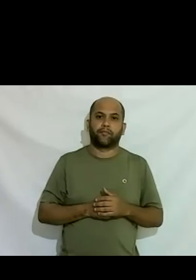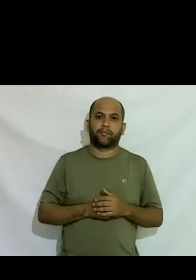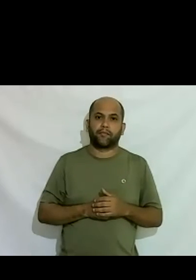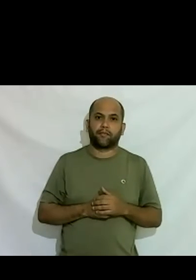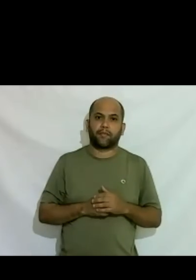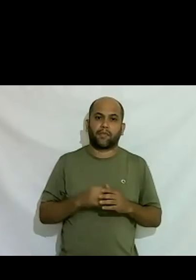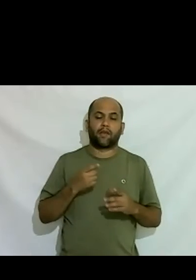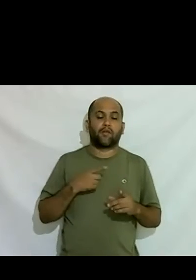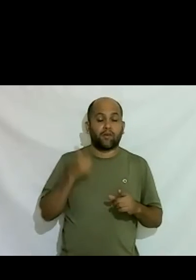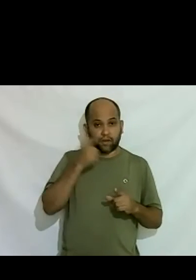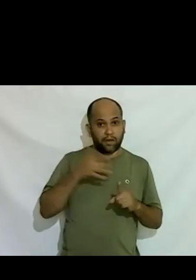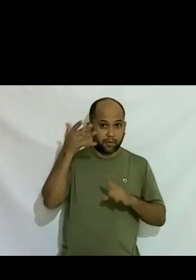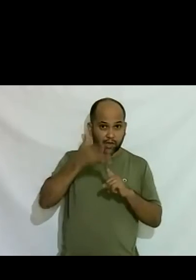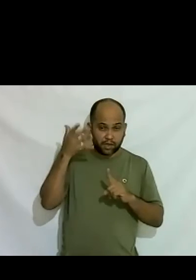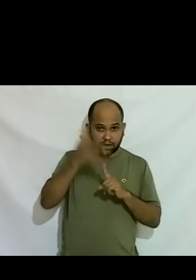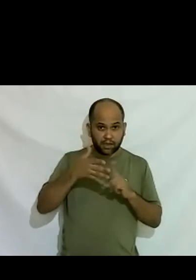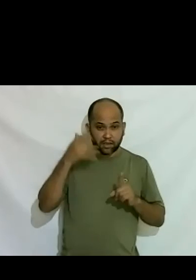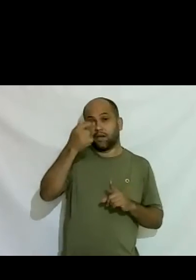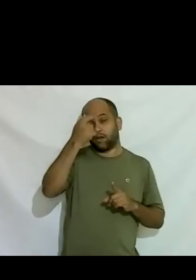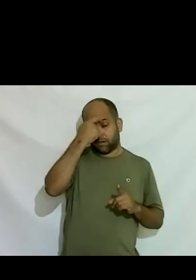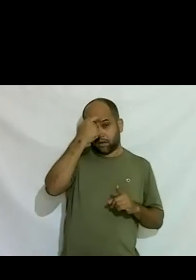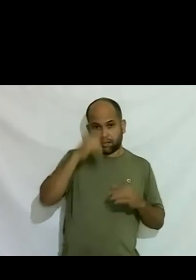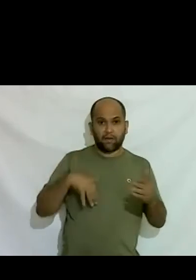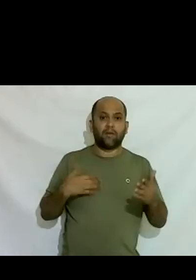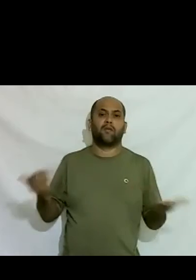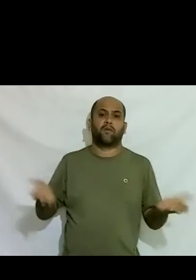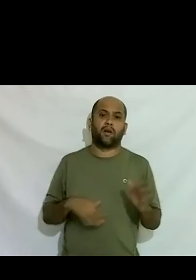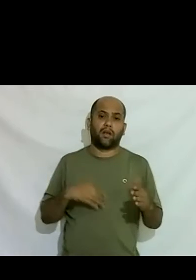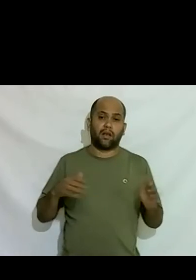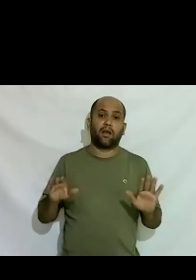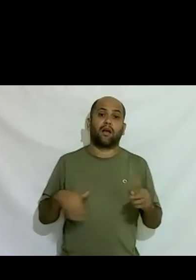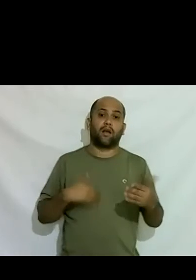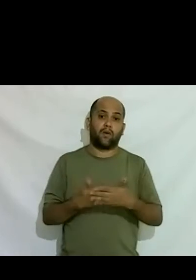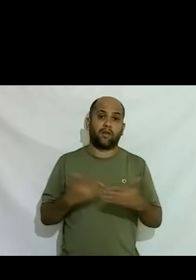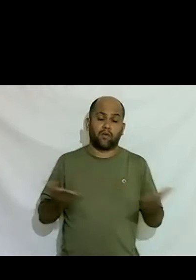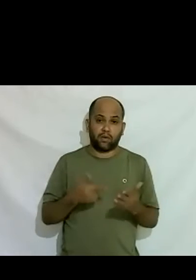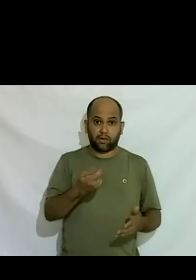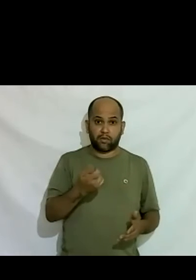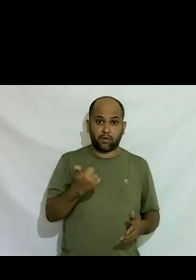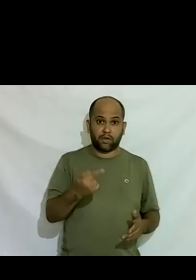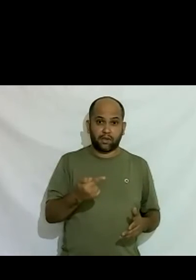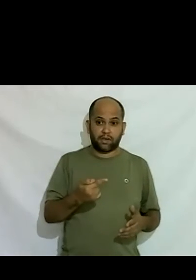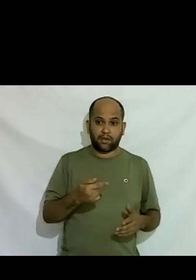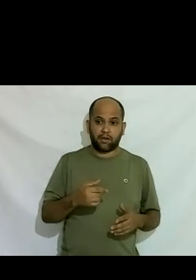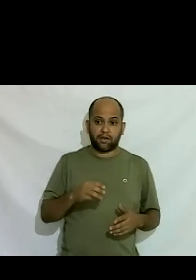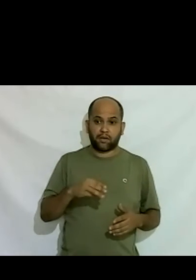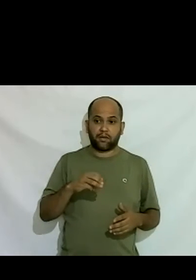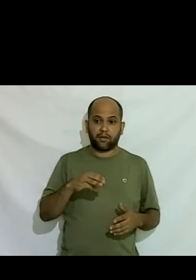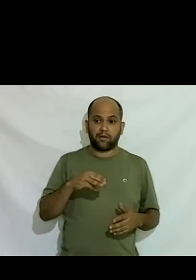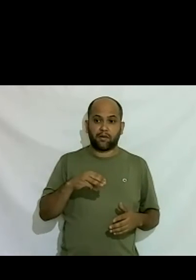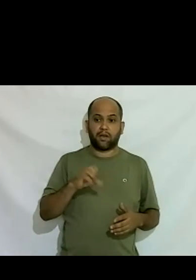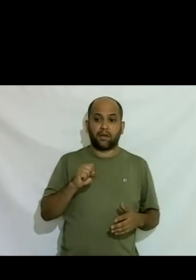palestras de conselhização faço isso até hoje e aí em 2017 Maite Schneider morava em Curitiba